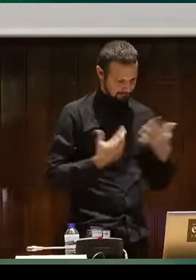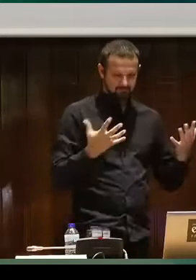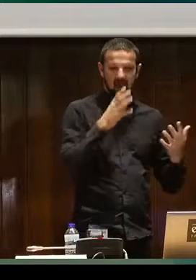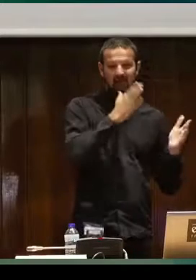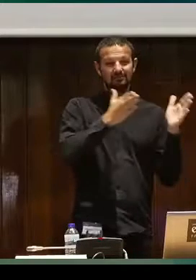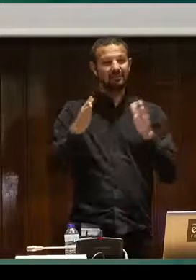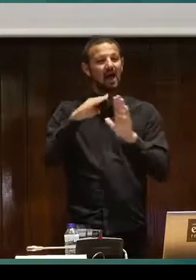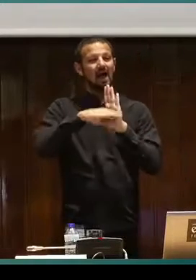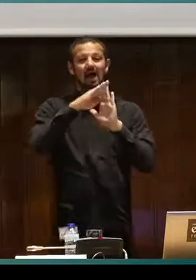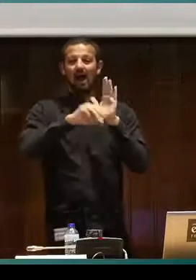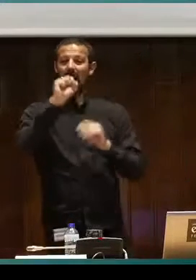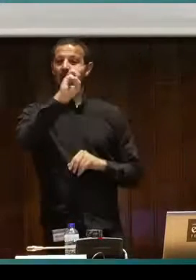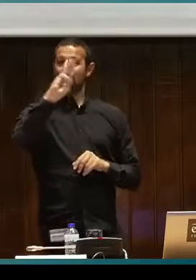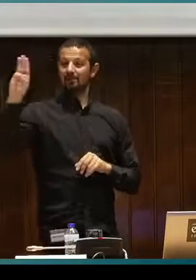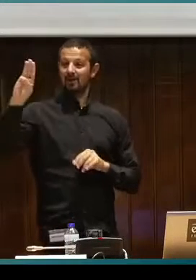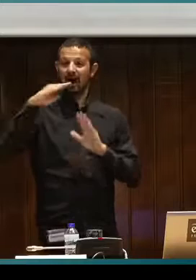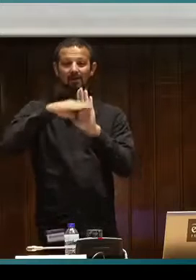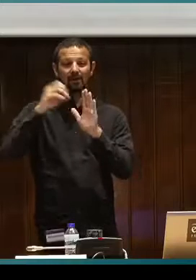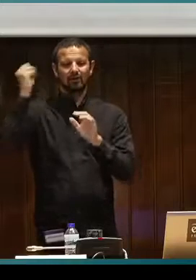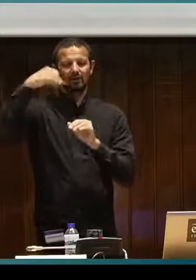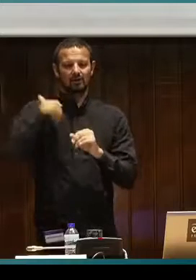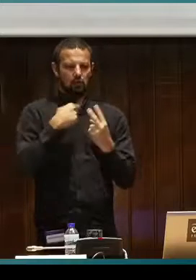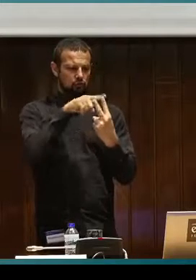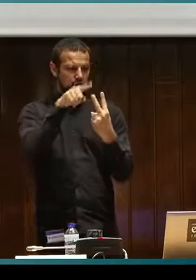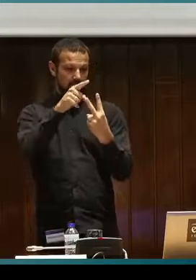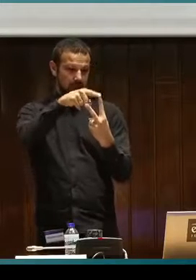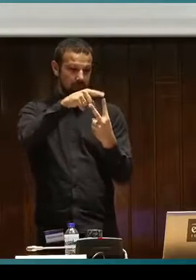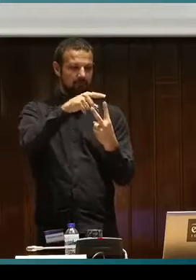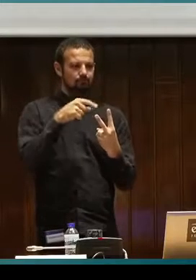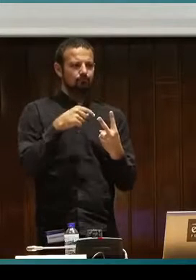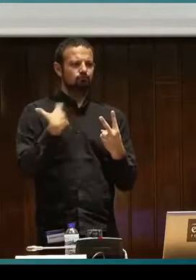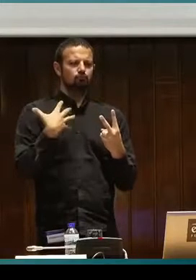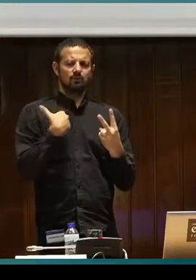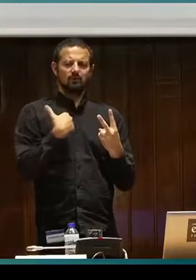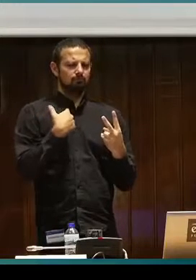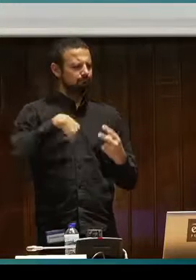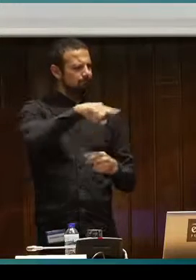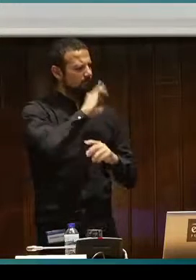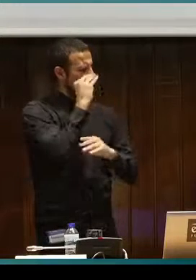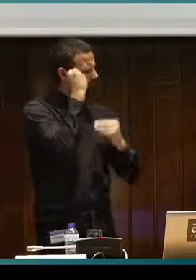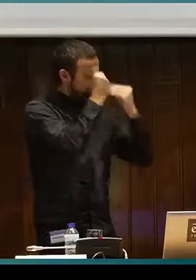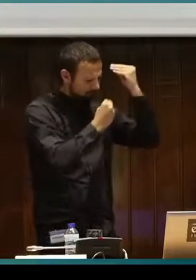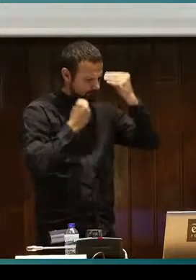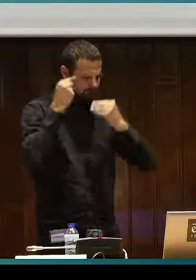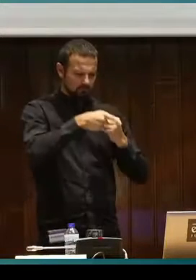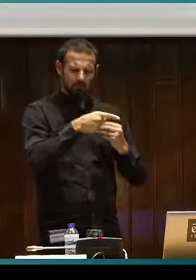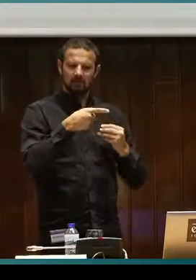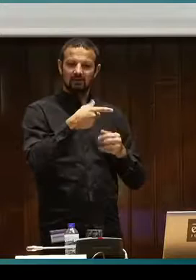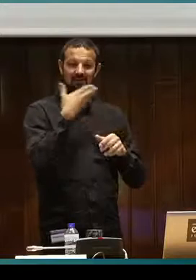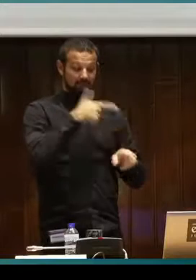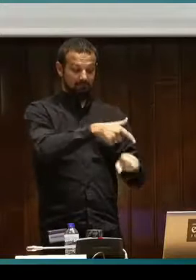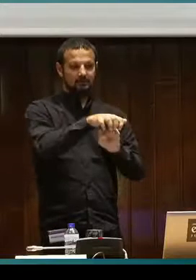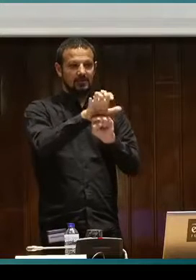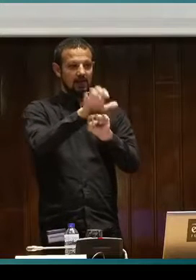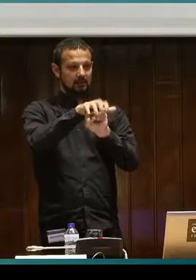accesibilidad a través de los dispositivos que os muestro ahí. También hay otras app, dos en concreto. Una es Signarte.